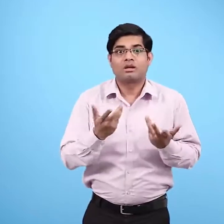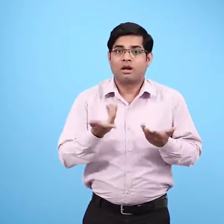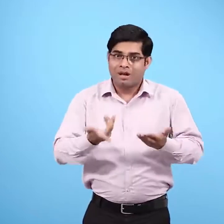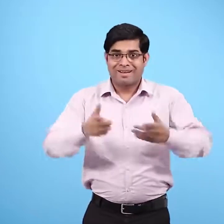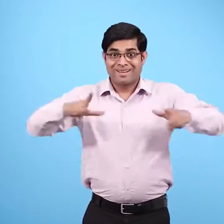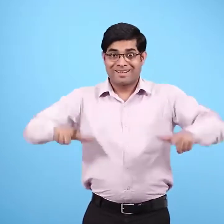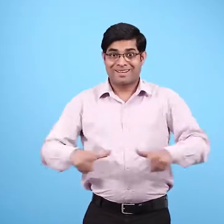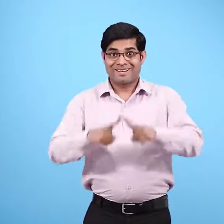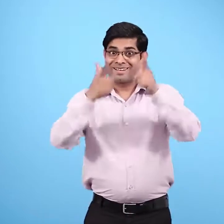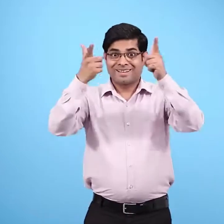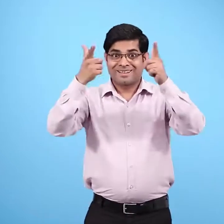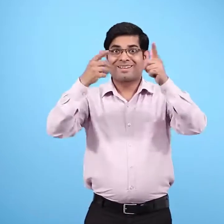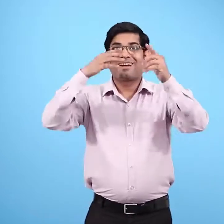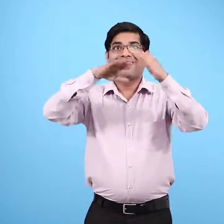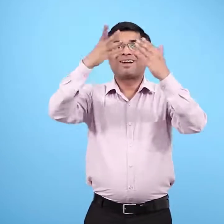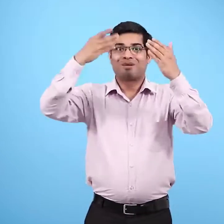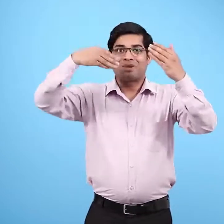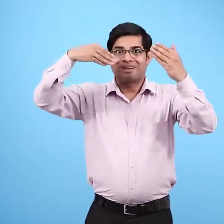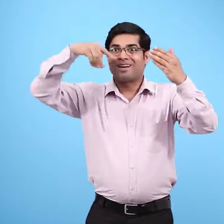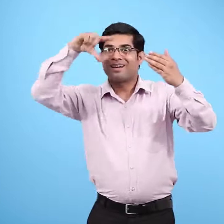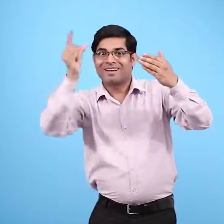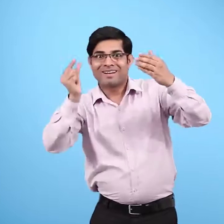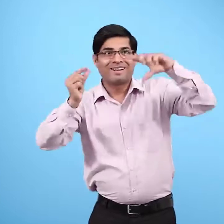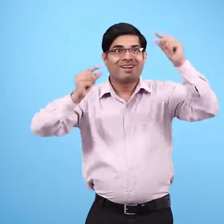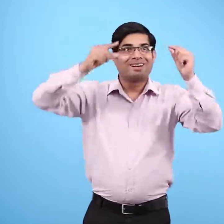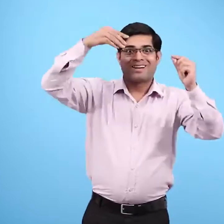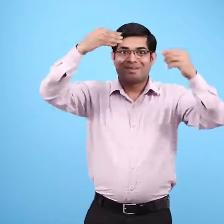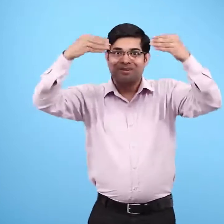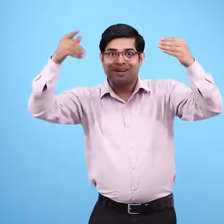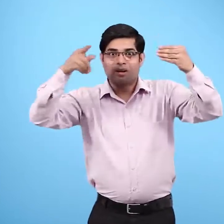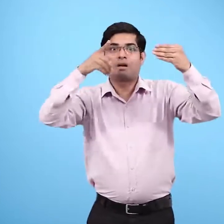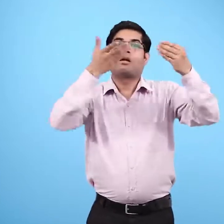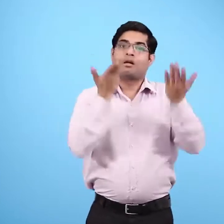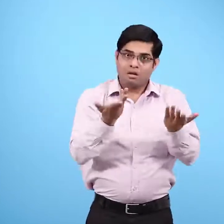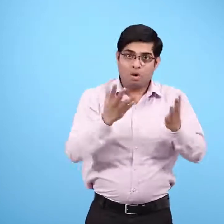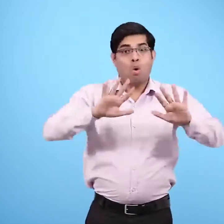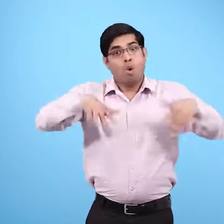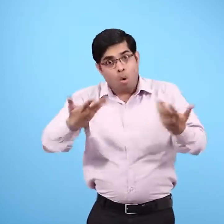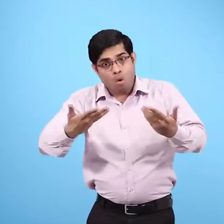फिर जंगल के पेड़ों की पत्तियां या जड़ें खा कर काम चलाना पड़ता है